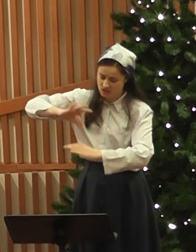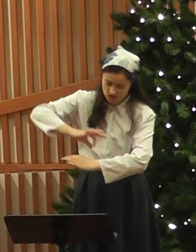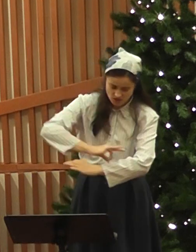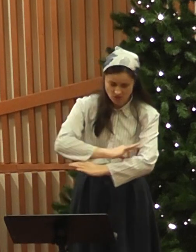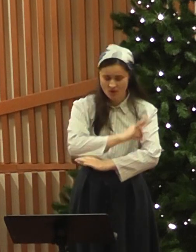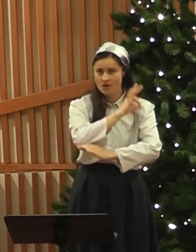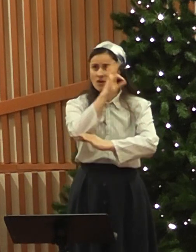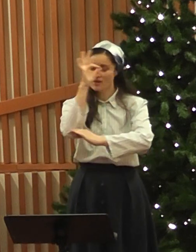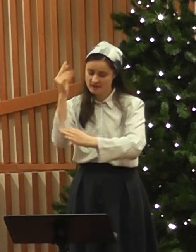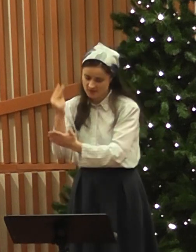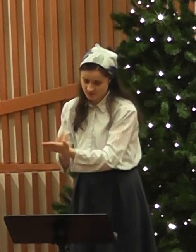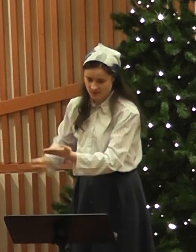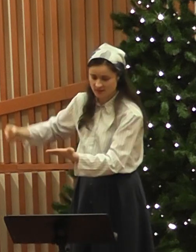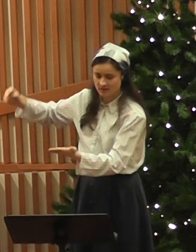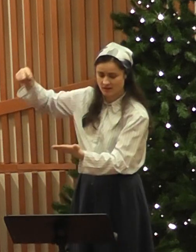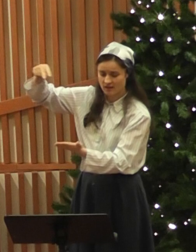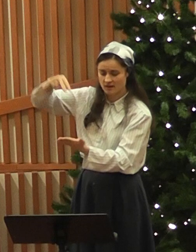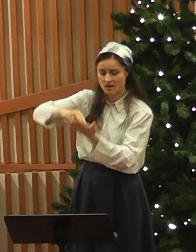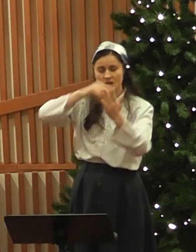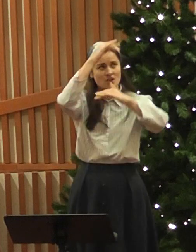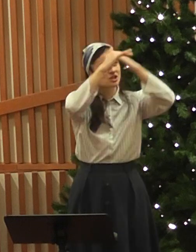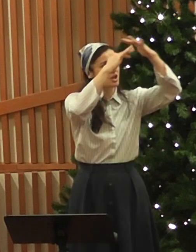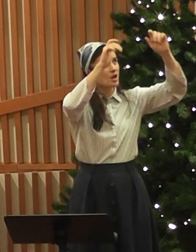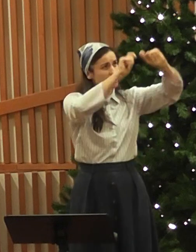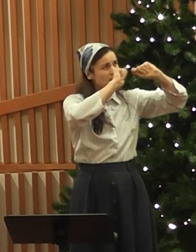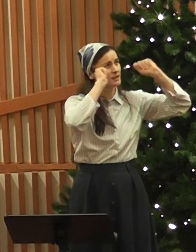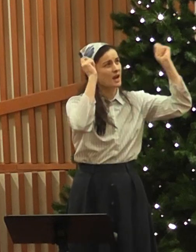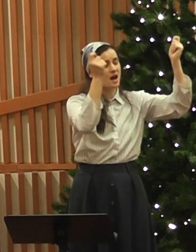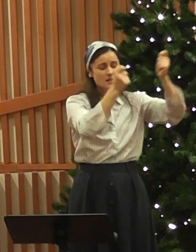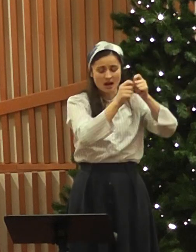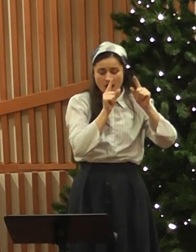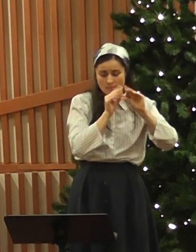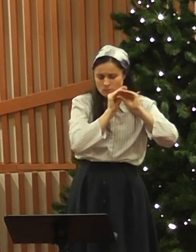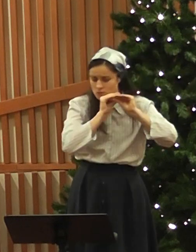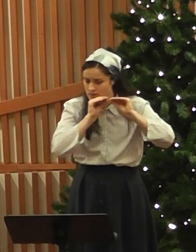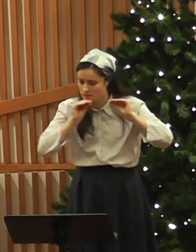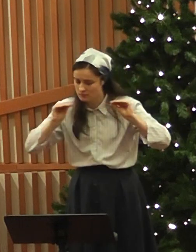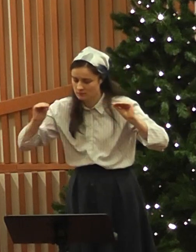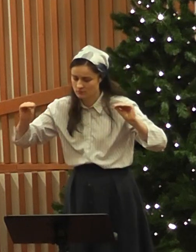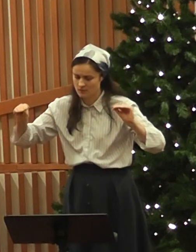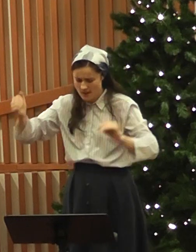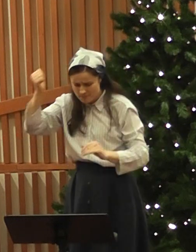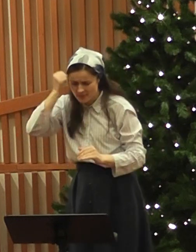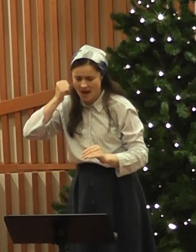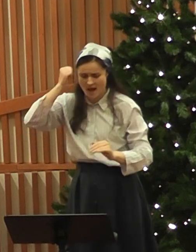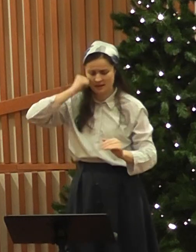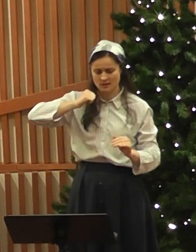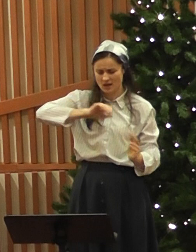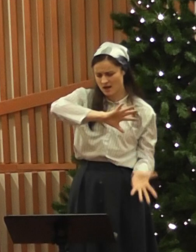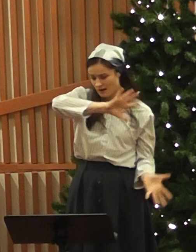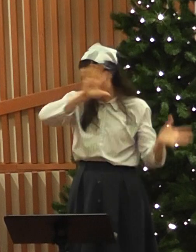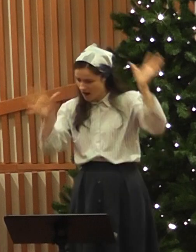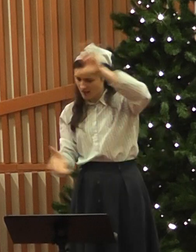Iar în zorii învierii, cerul întrega